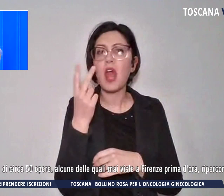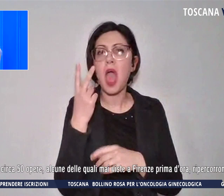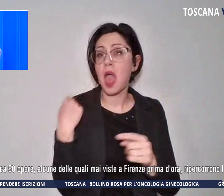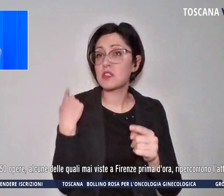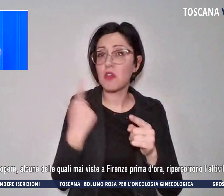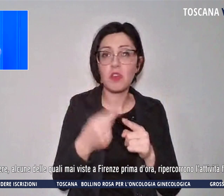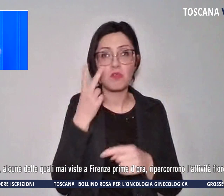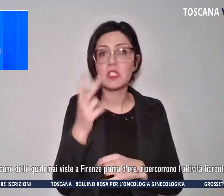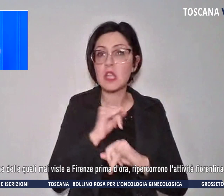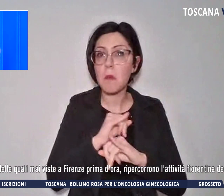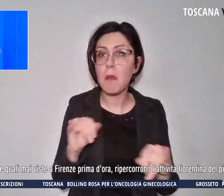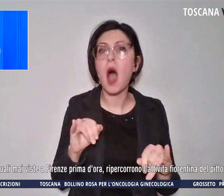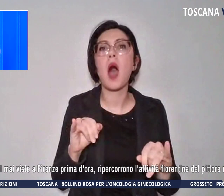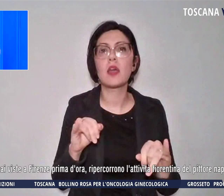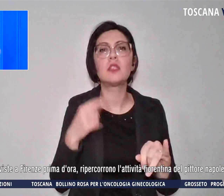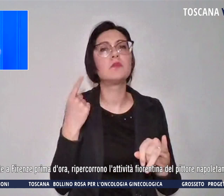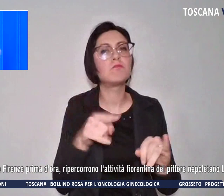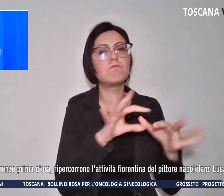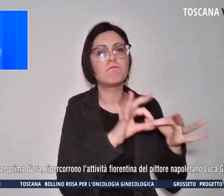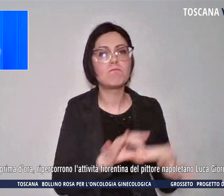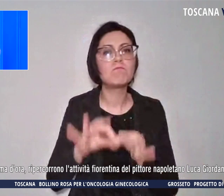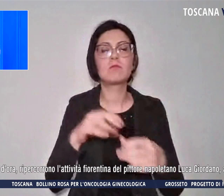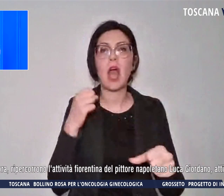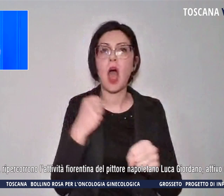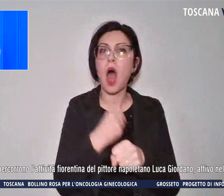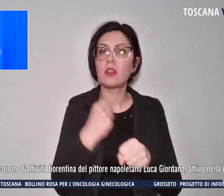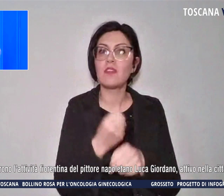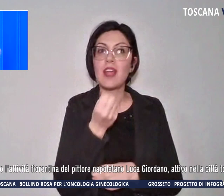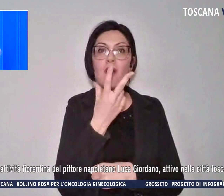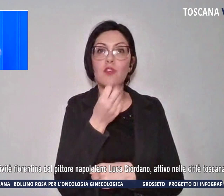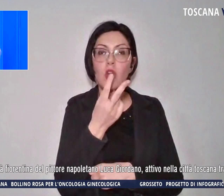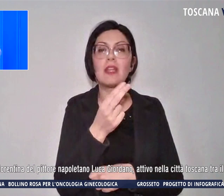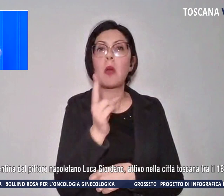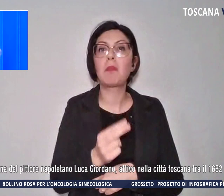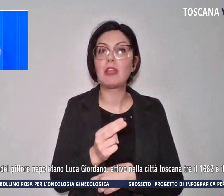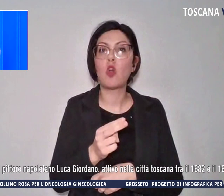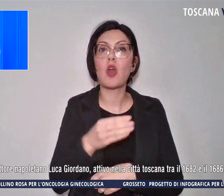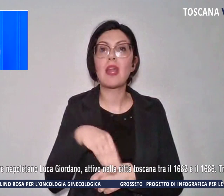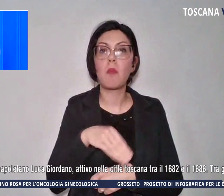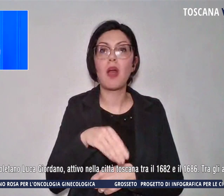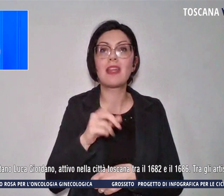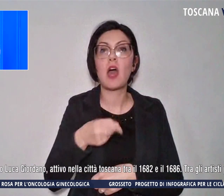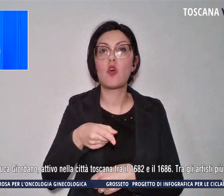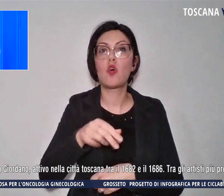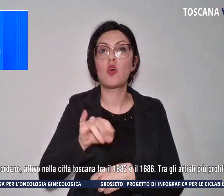ripercorrono l'attività fiorentina del pittore napoletano Luca Giordano